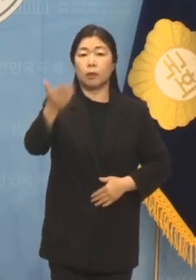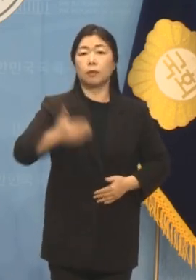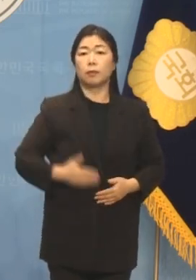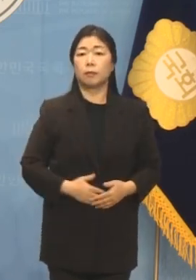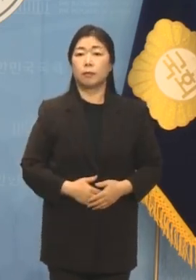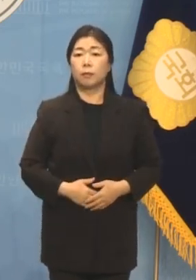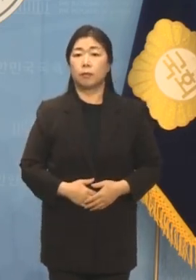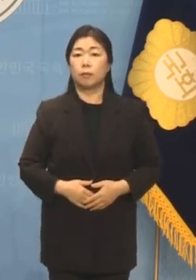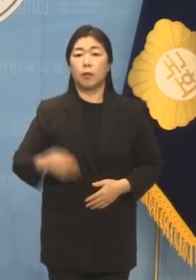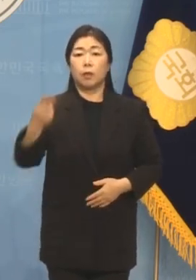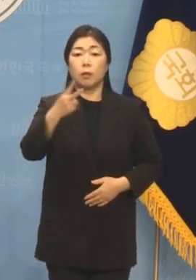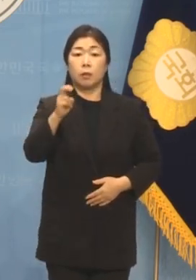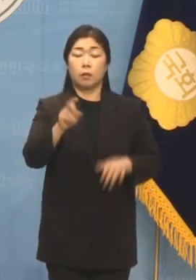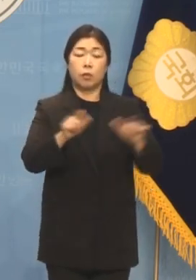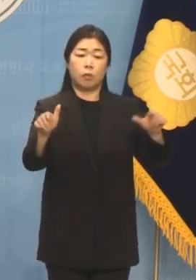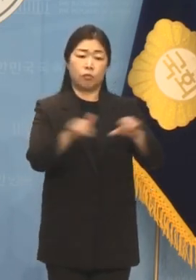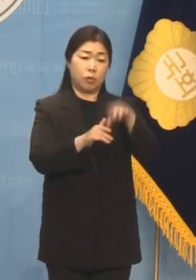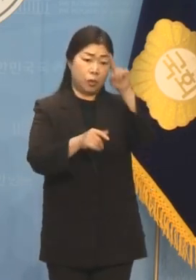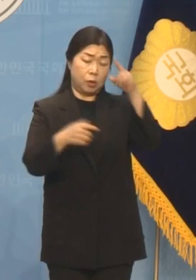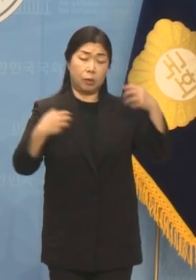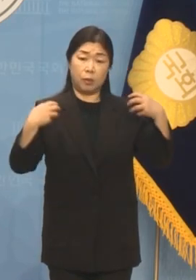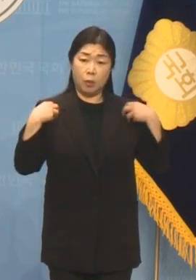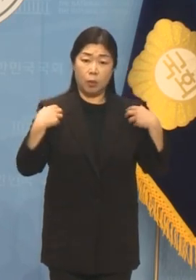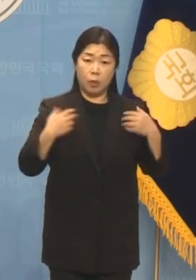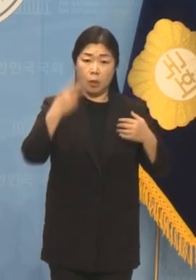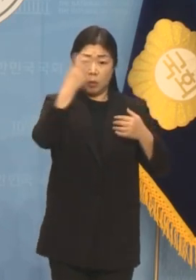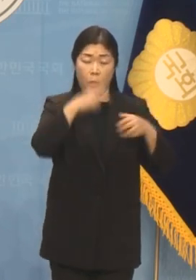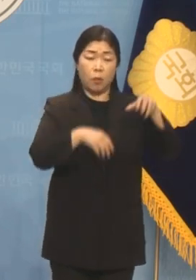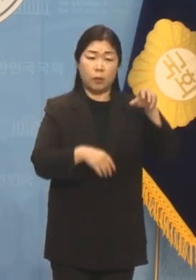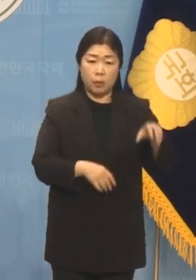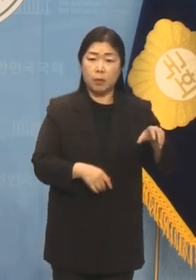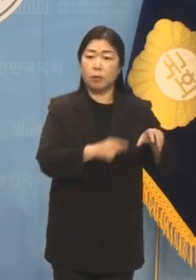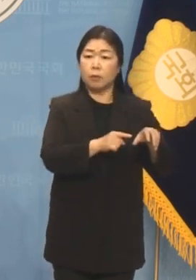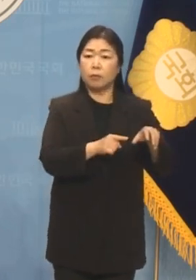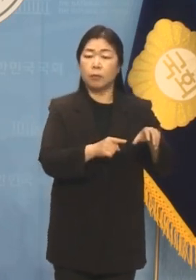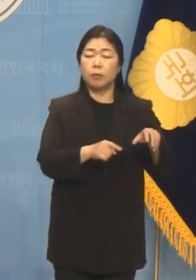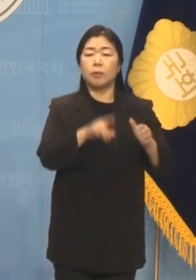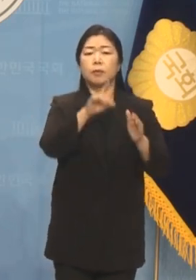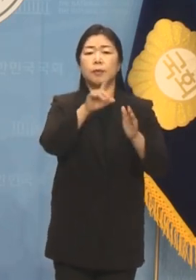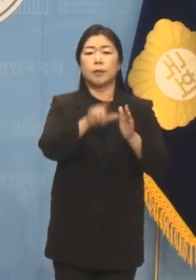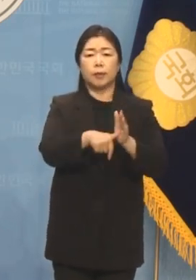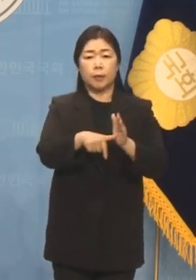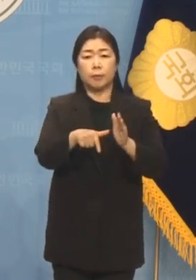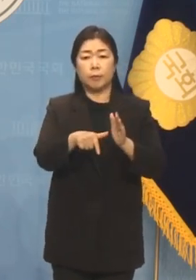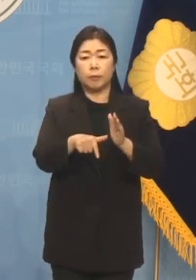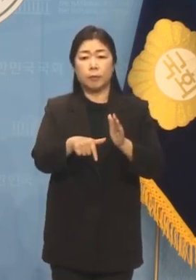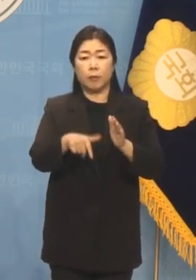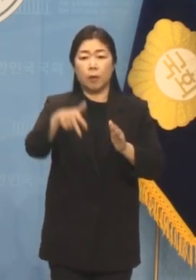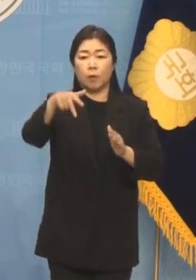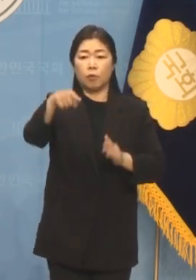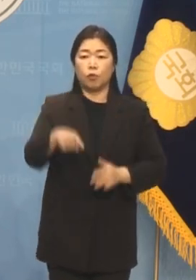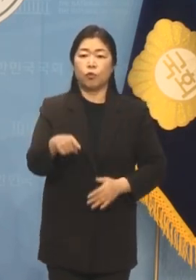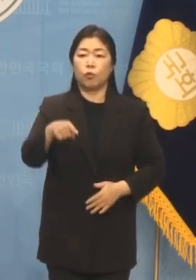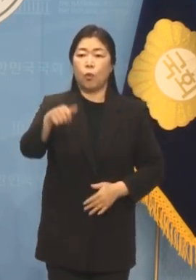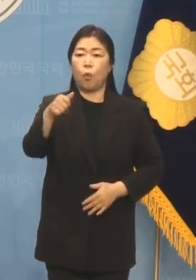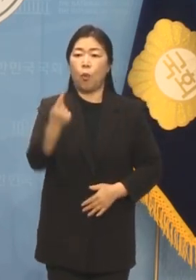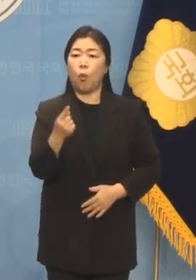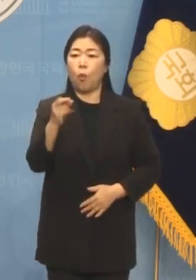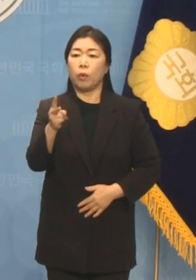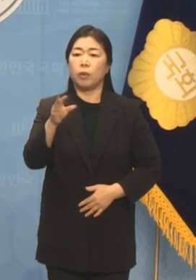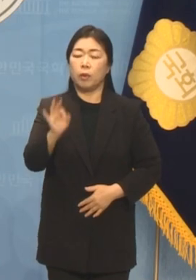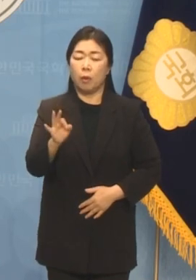2020년 문재인 전 대통령 경호처에서 당시 주호영 원내대표